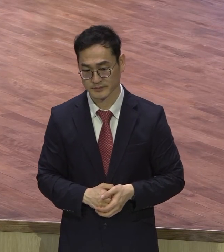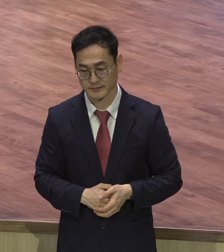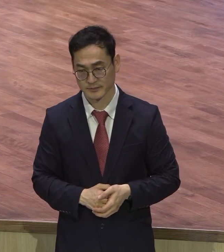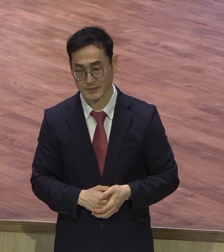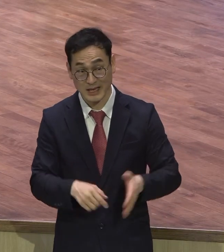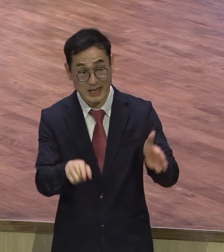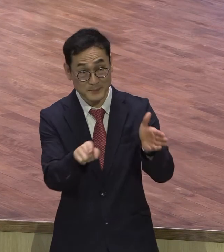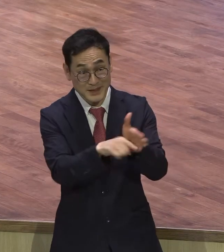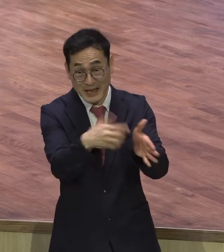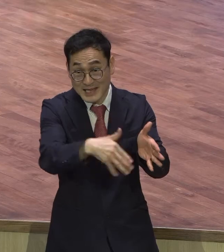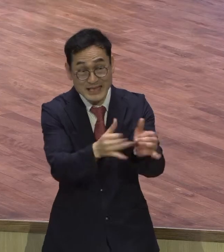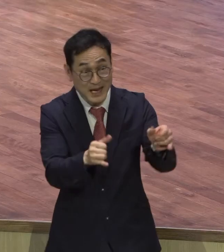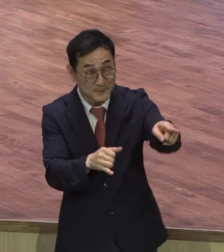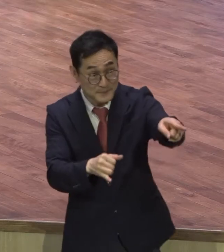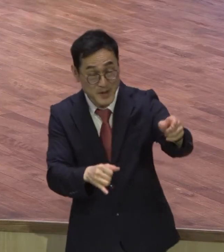쫌생이야 쫌생이